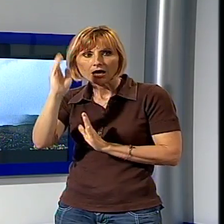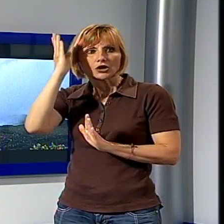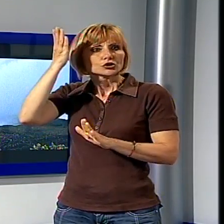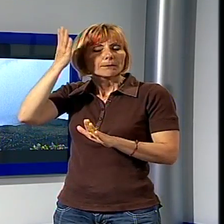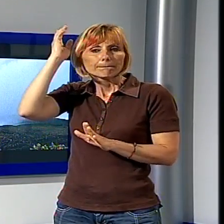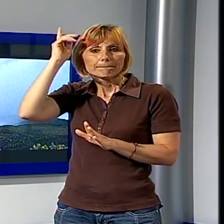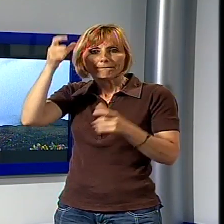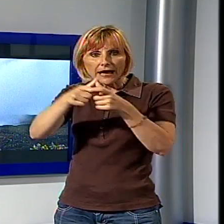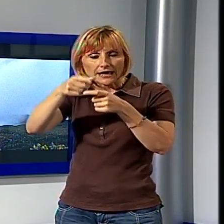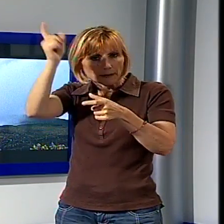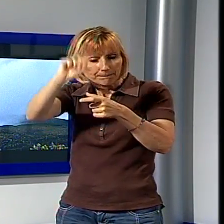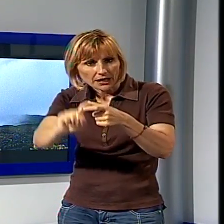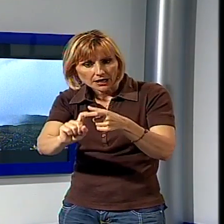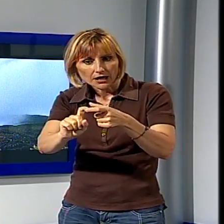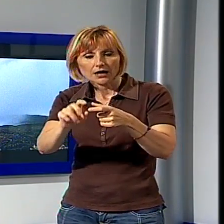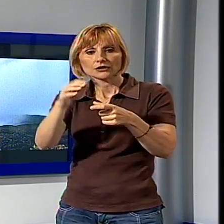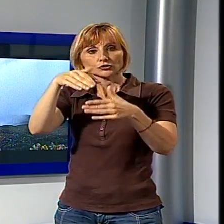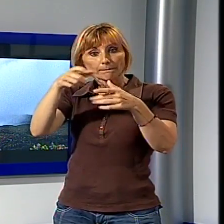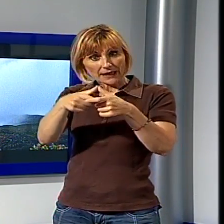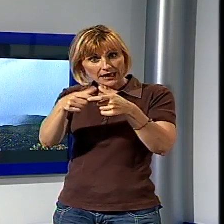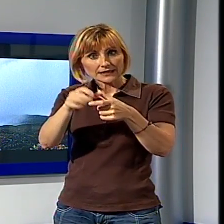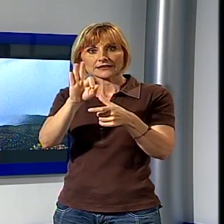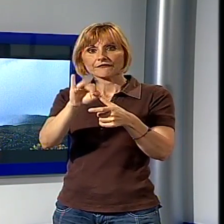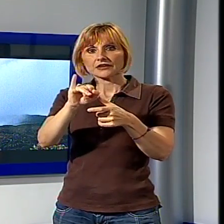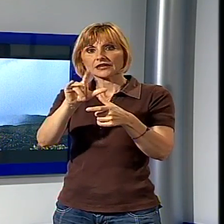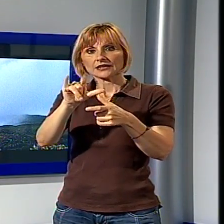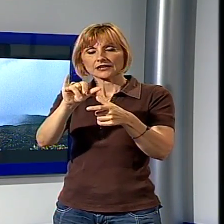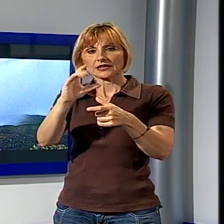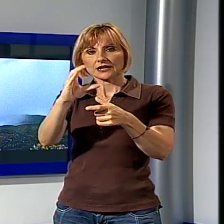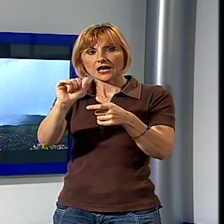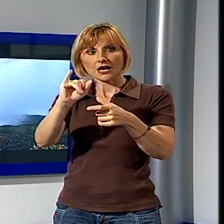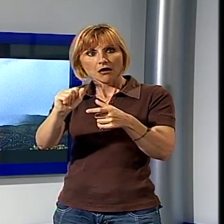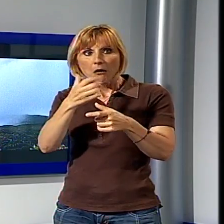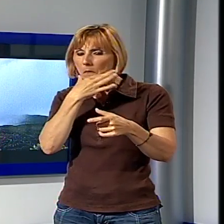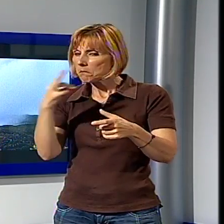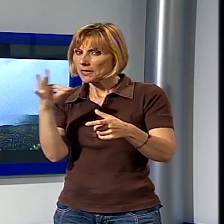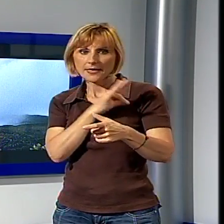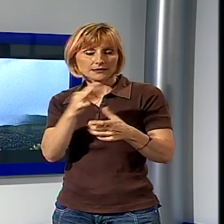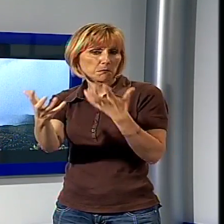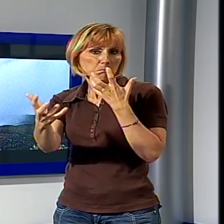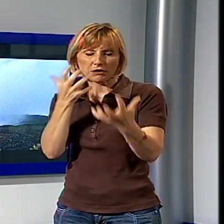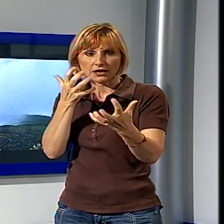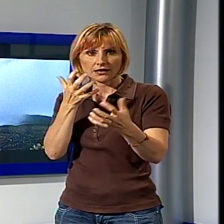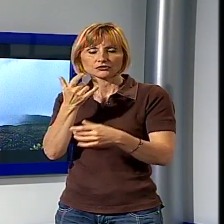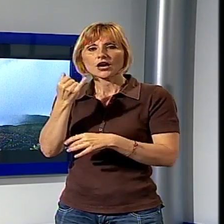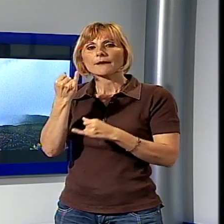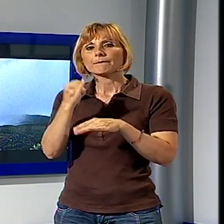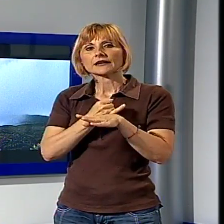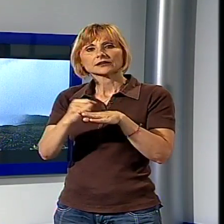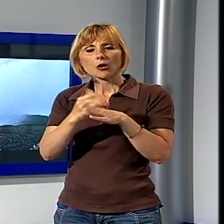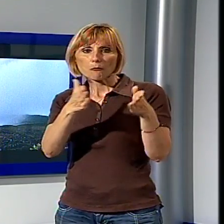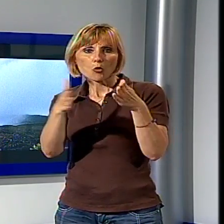sopra il paese di Filicaia veramente impressionante questo scatto e ci dà conto del particolare momento